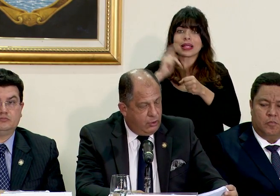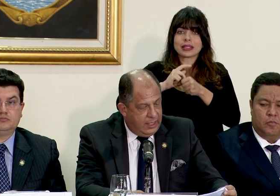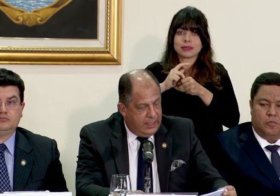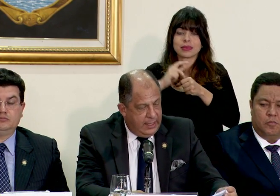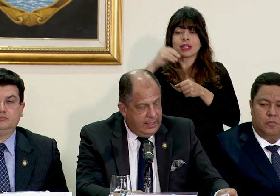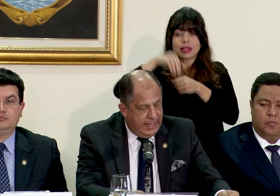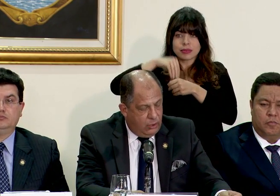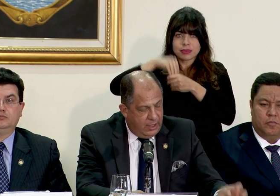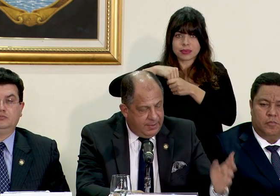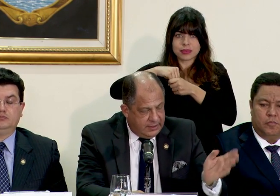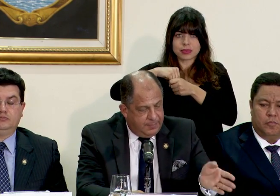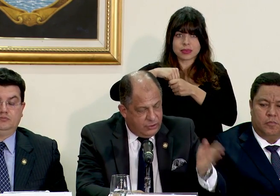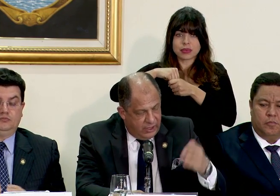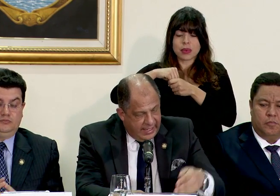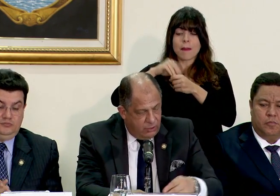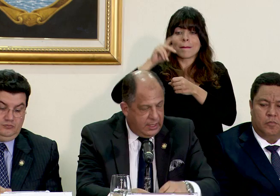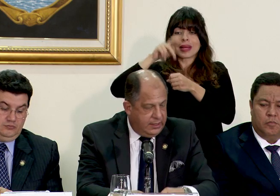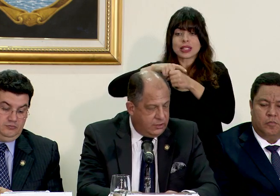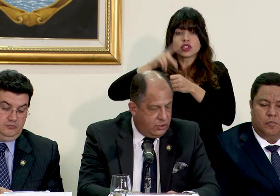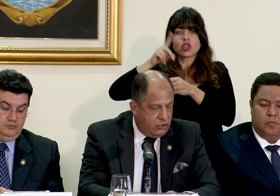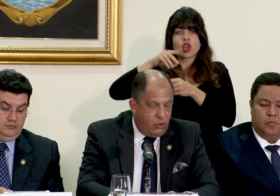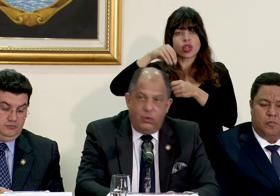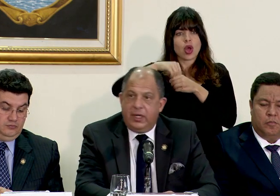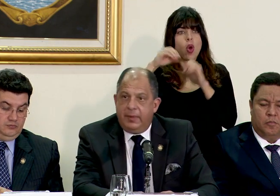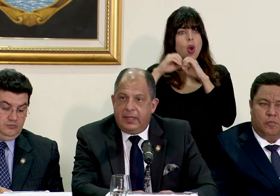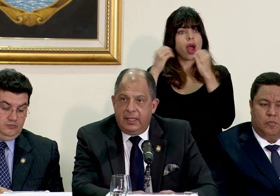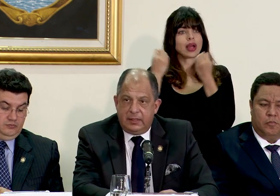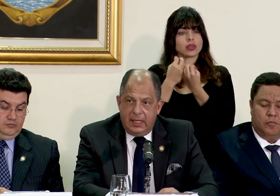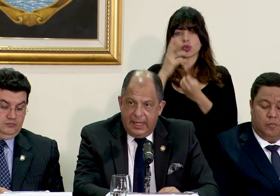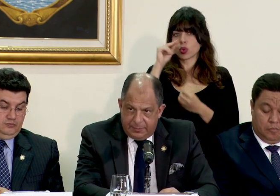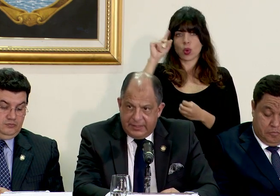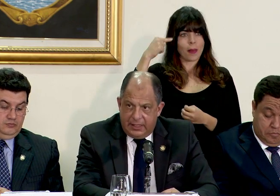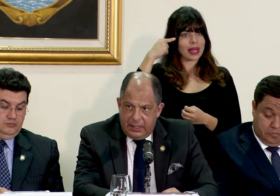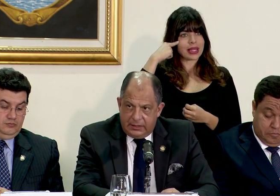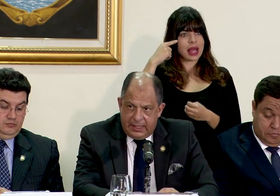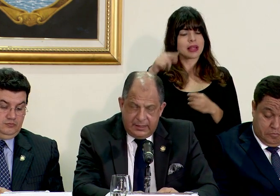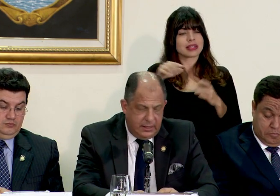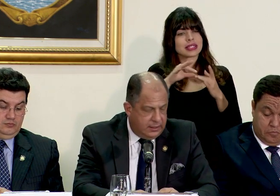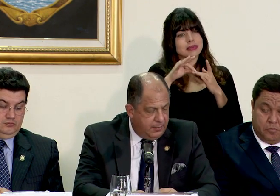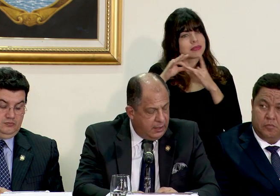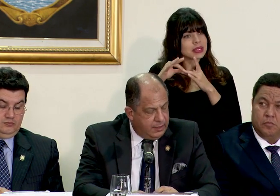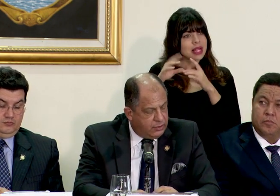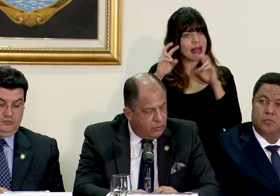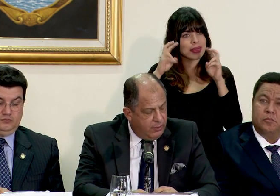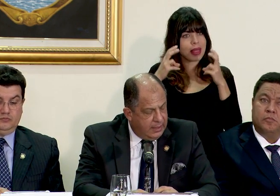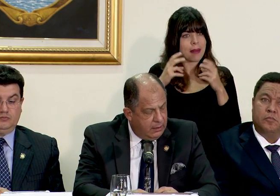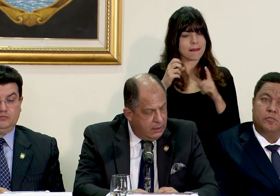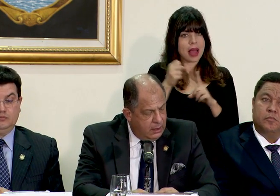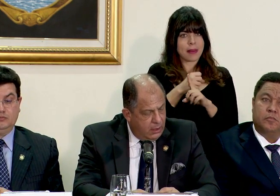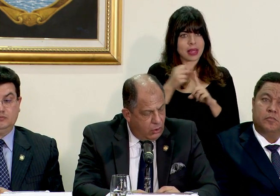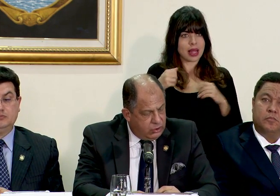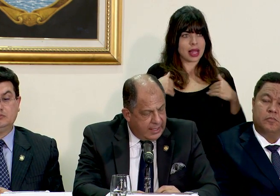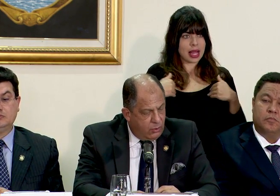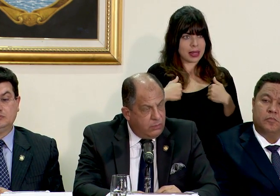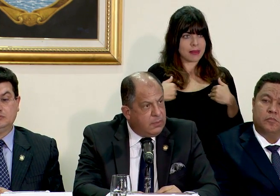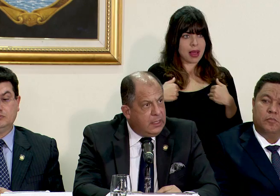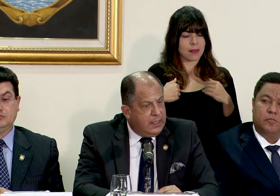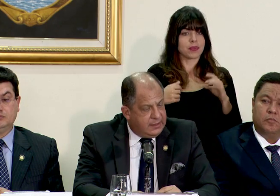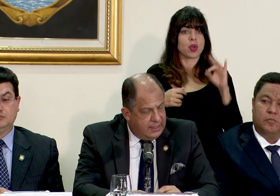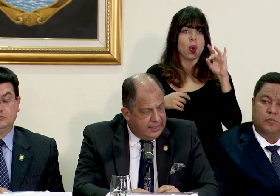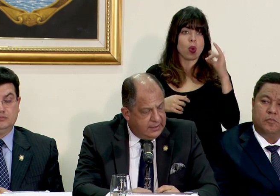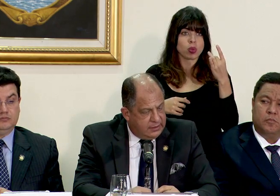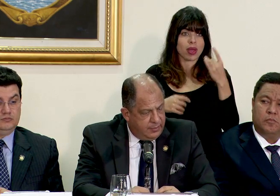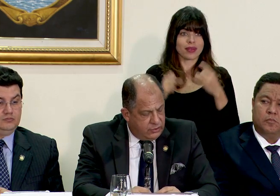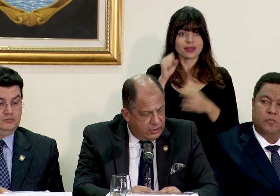organizaciones no gubernamentales especializadas en el tema de maltrato animal octavo